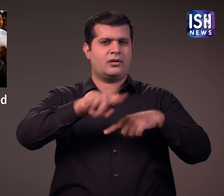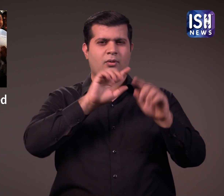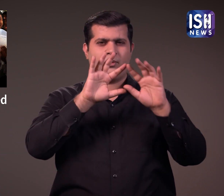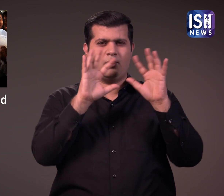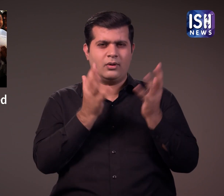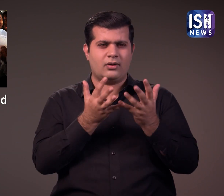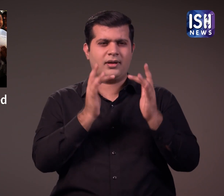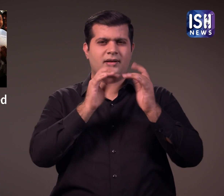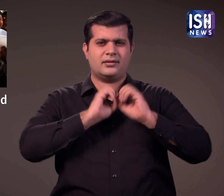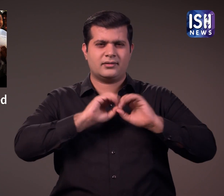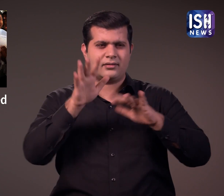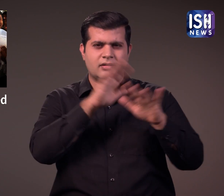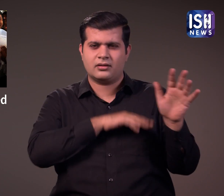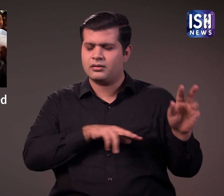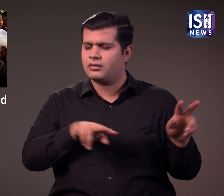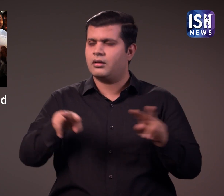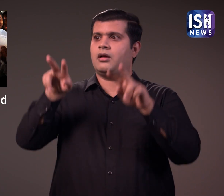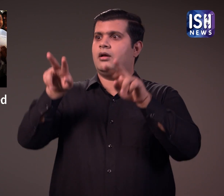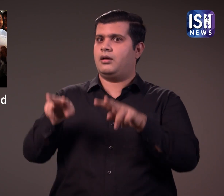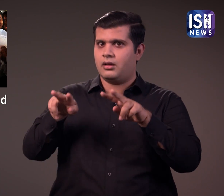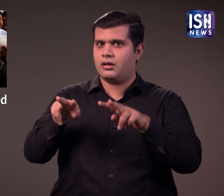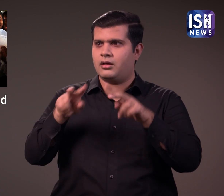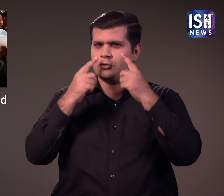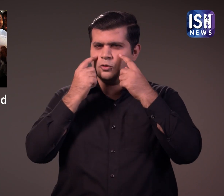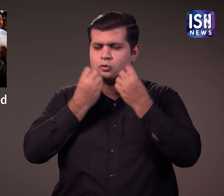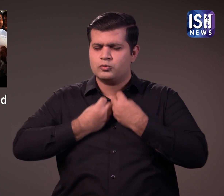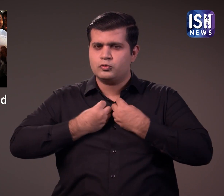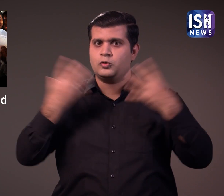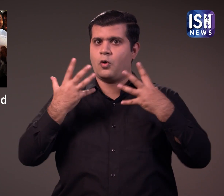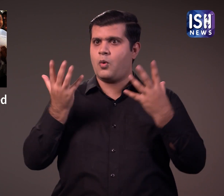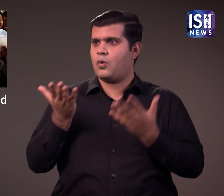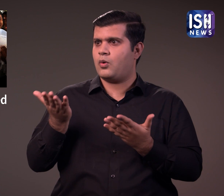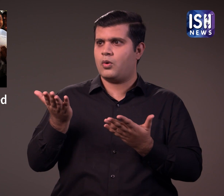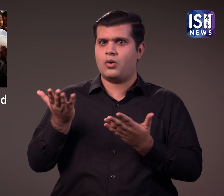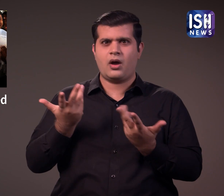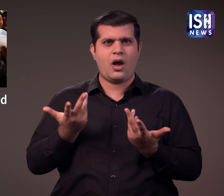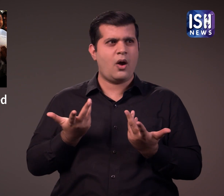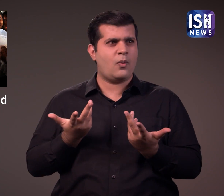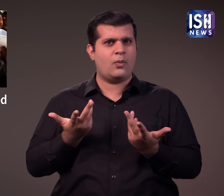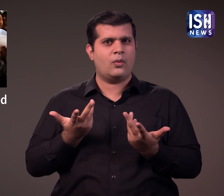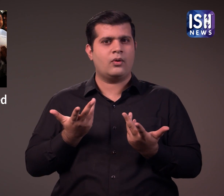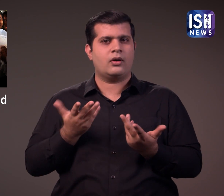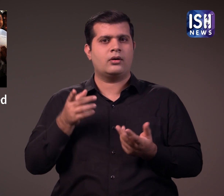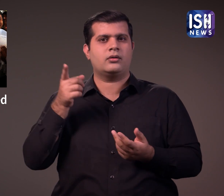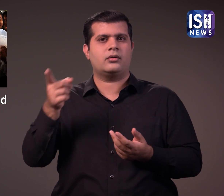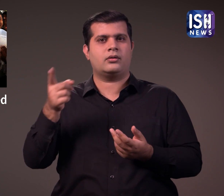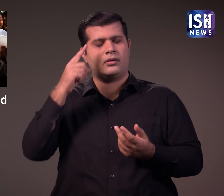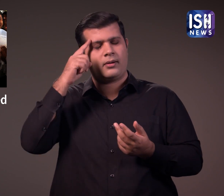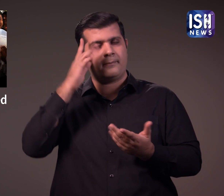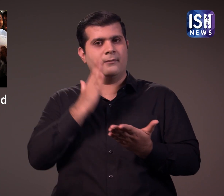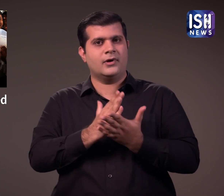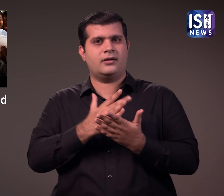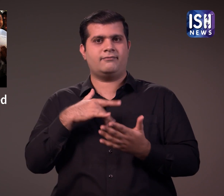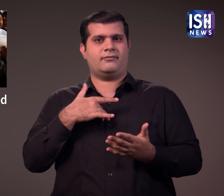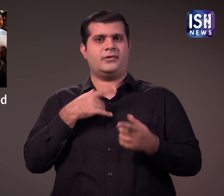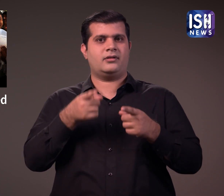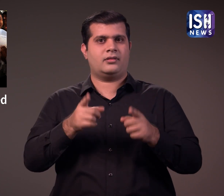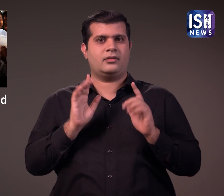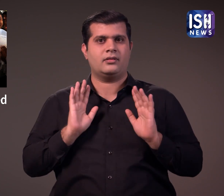शादी का विडियो जब सोशल मीडिया पर वाइरल हुआ तो दुनिया भर के कई लोग हैरान और ब्रहमित थे हाला कि यह समुदाय का